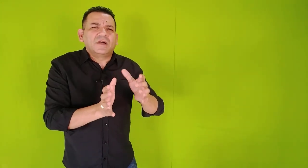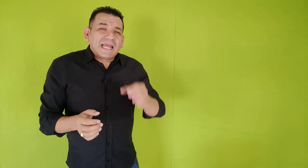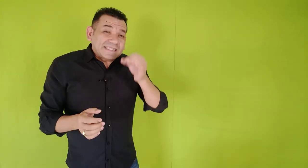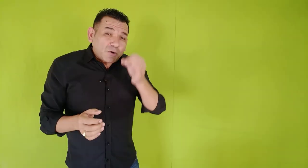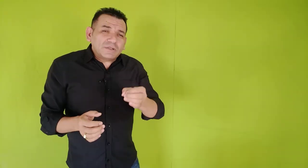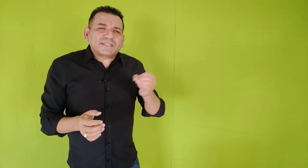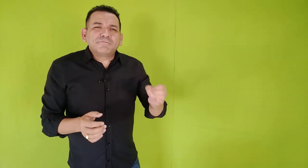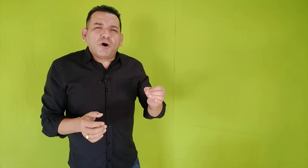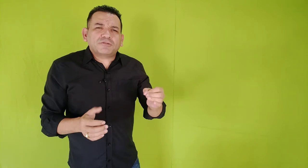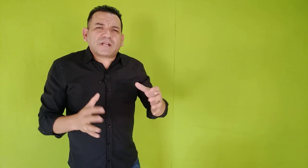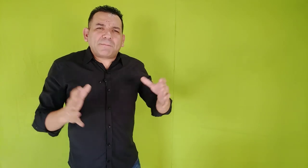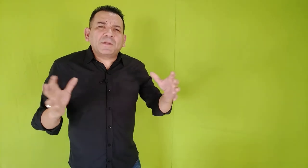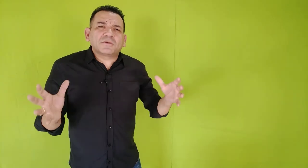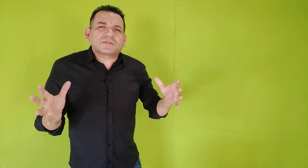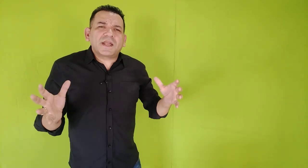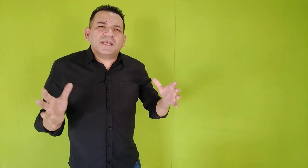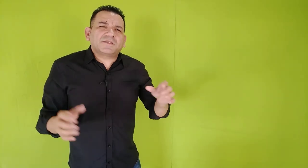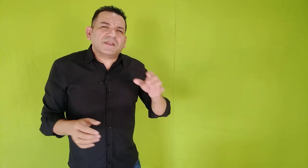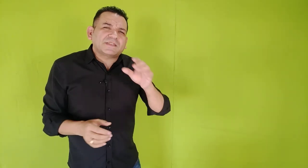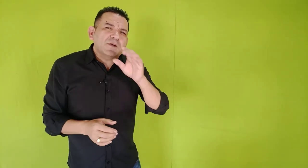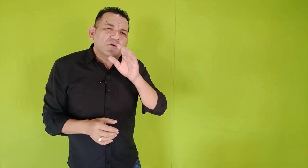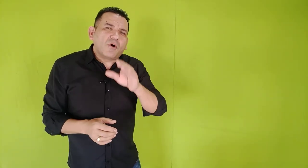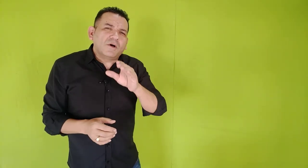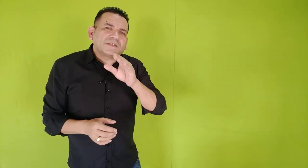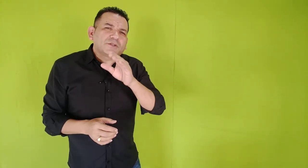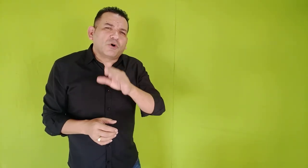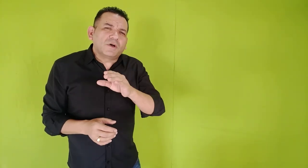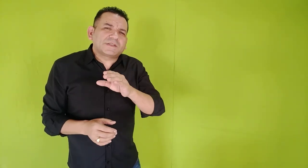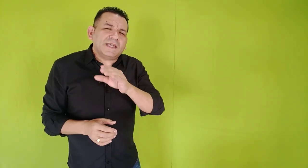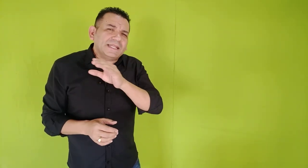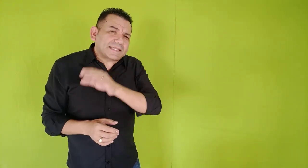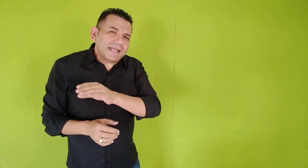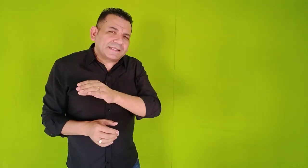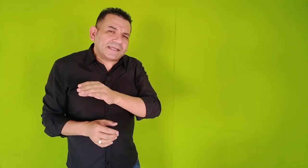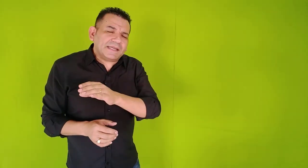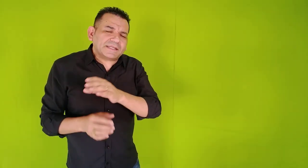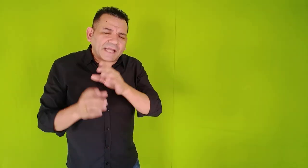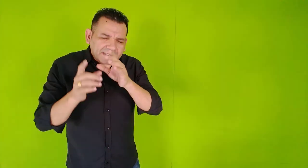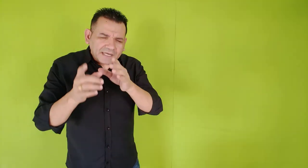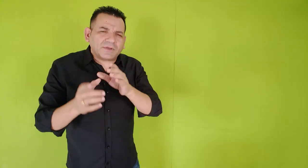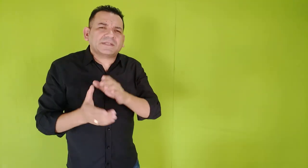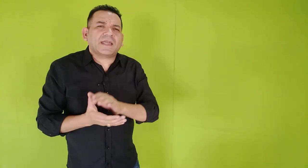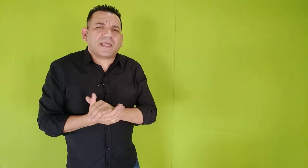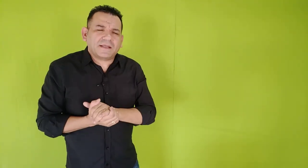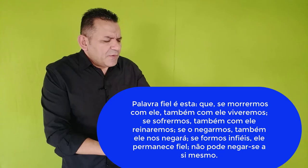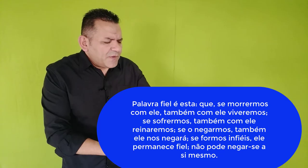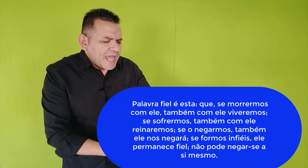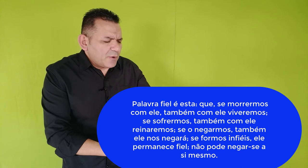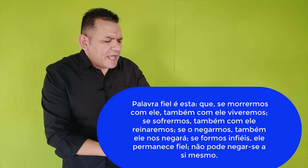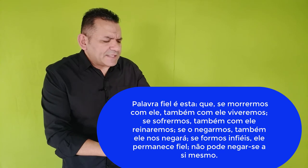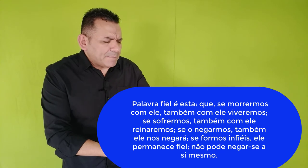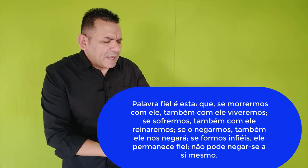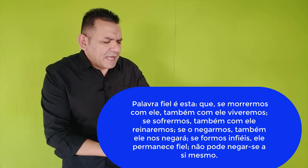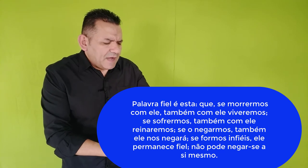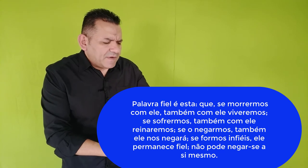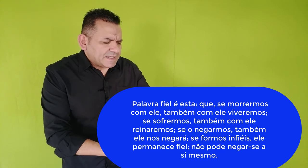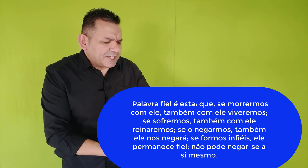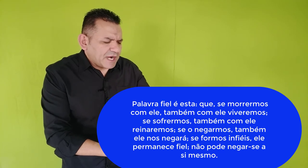Segundo Atimóteo, capítulo 3, versículo 11, 12 e 13, está escrito assim. Fiel esta palavra, se já